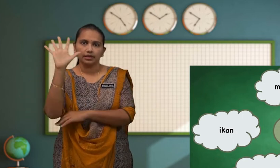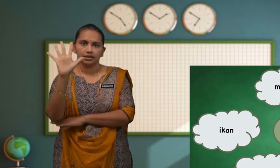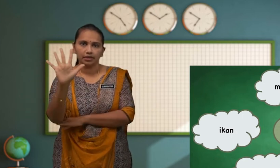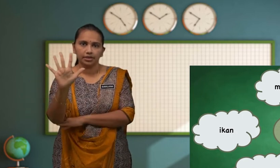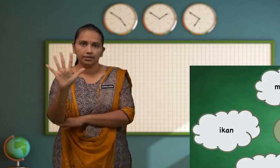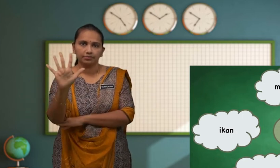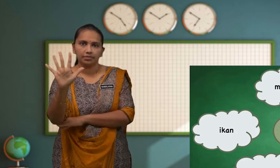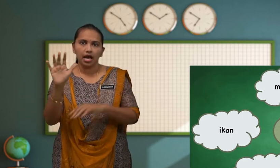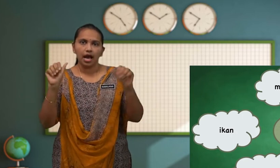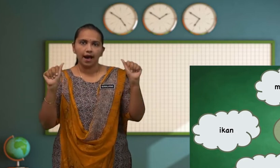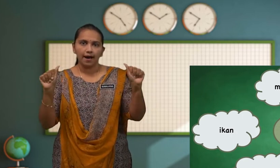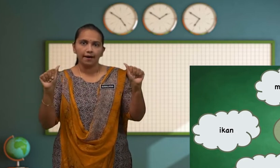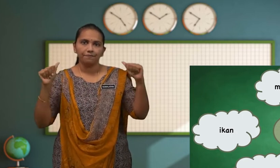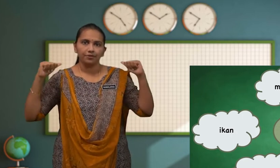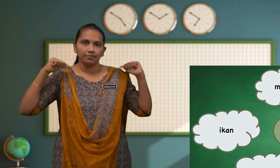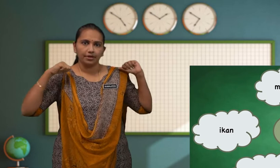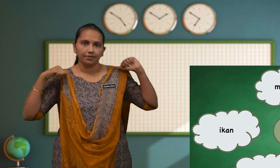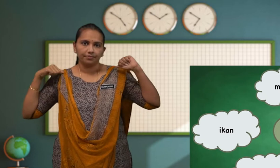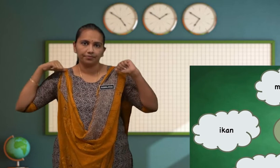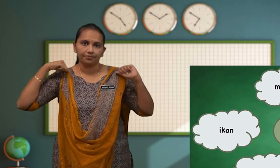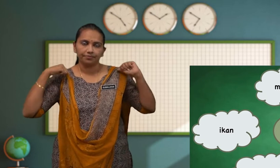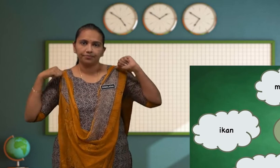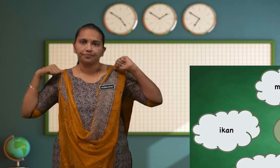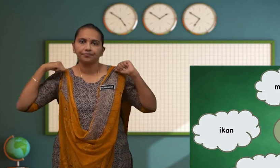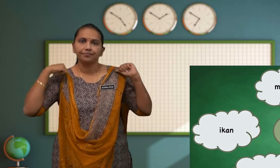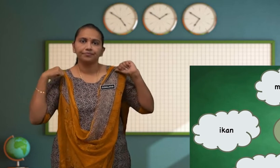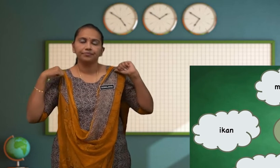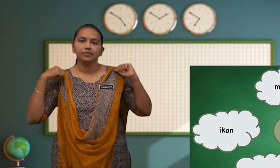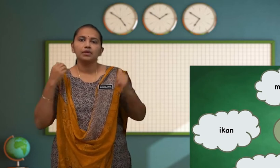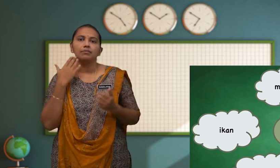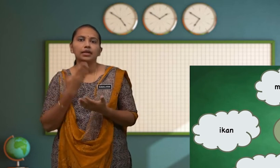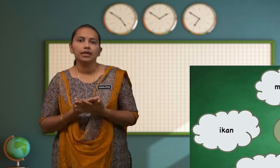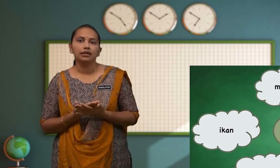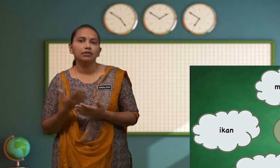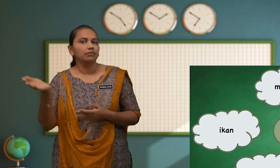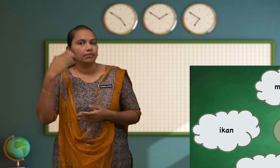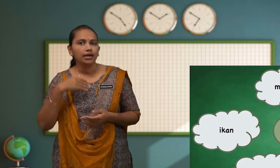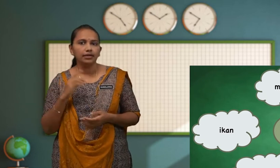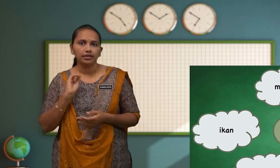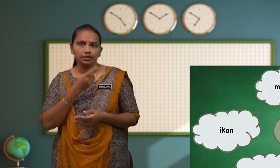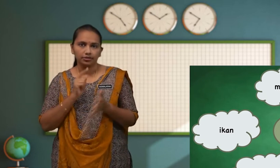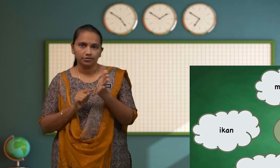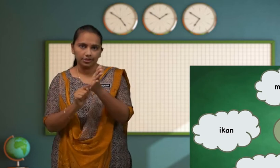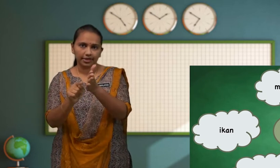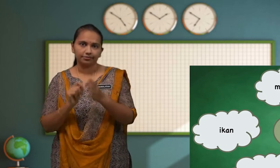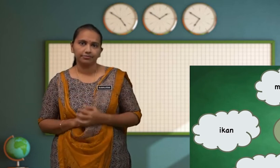Yang Kelima Amphibia Amphibia kita Teruskan